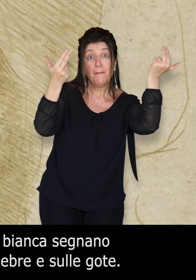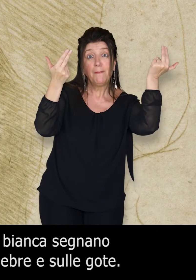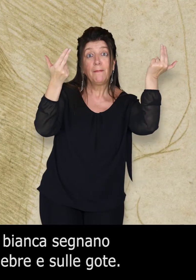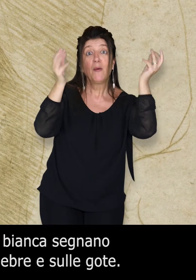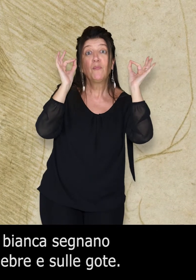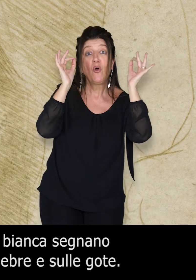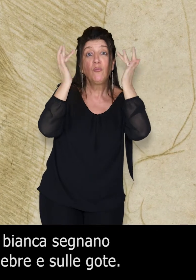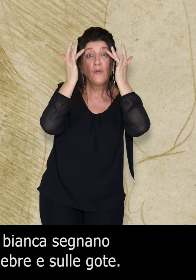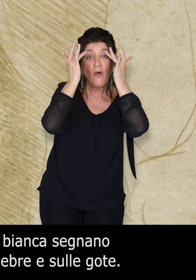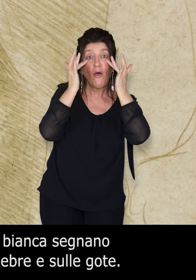gote.